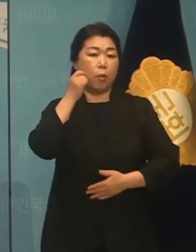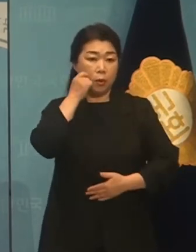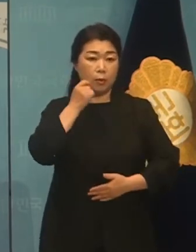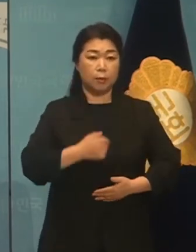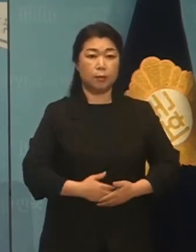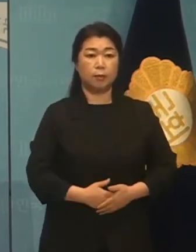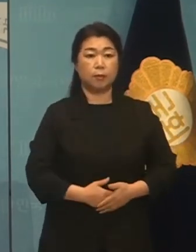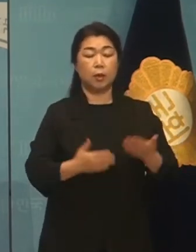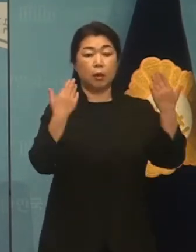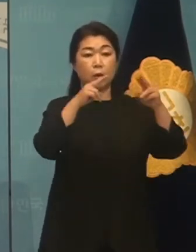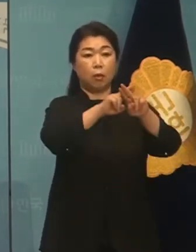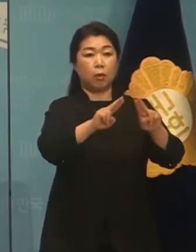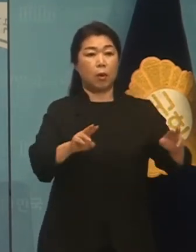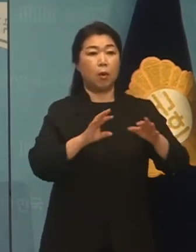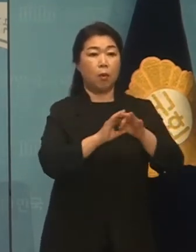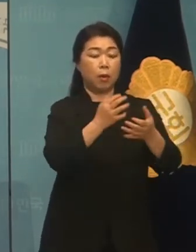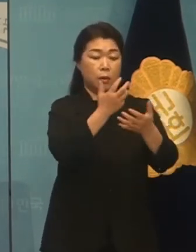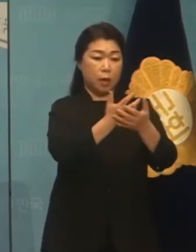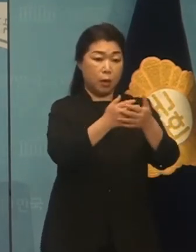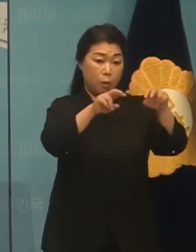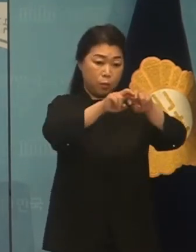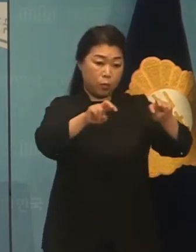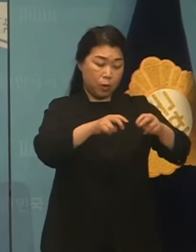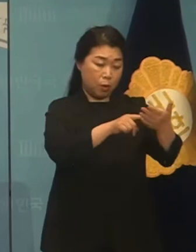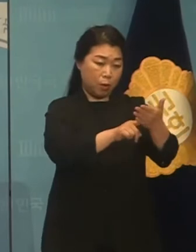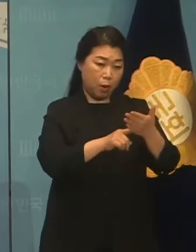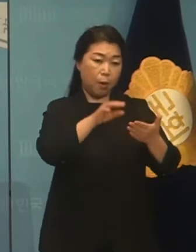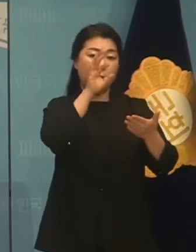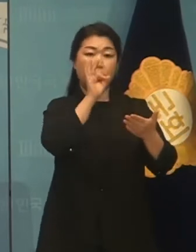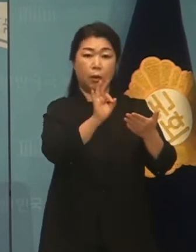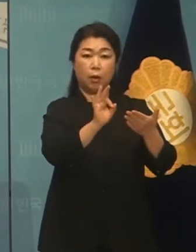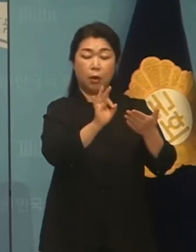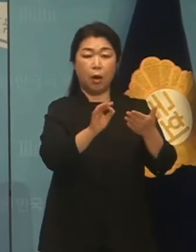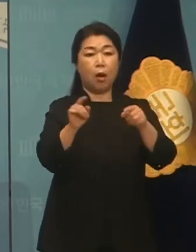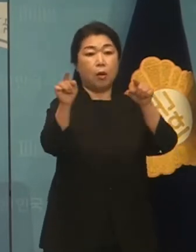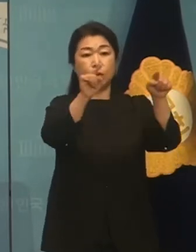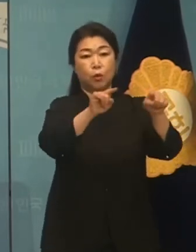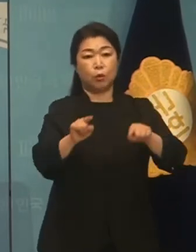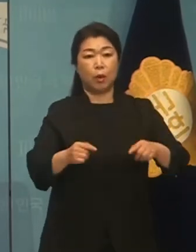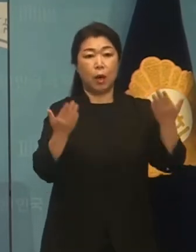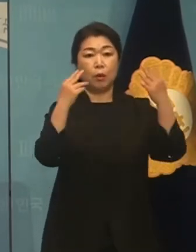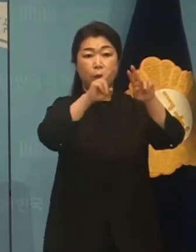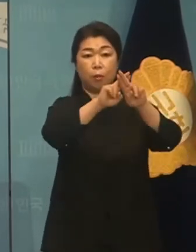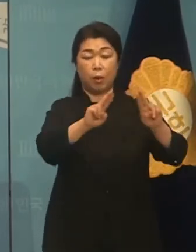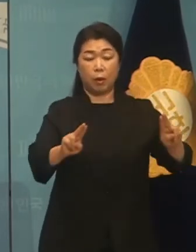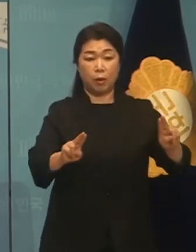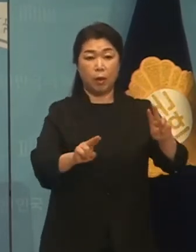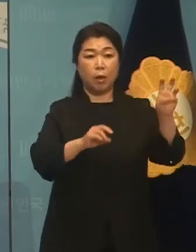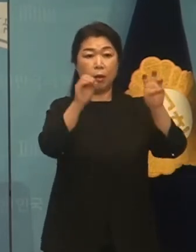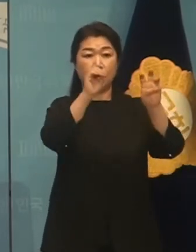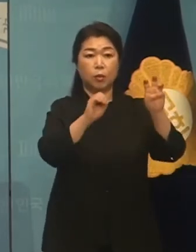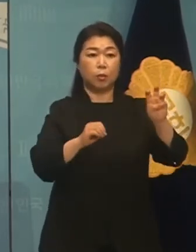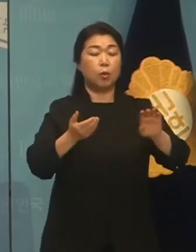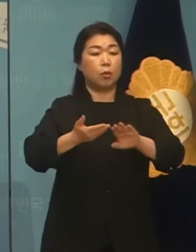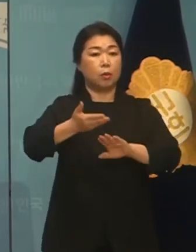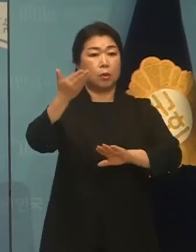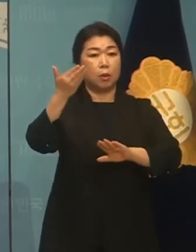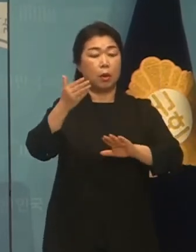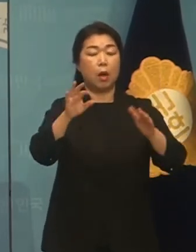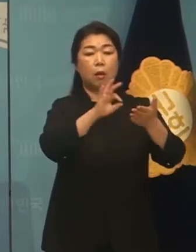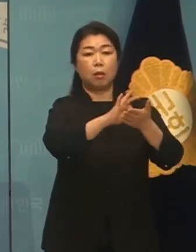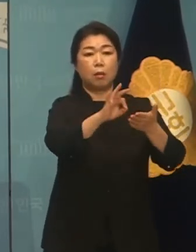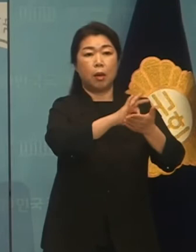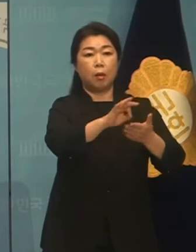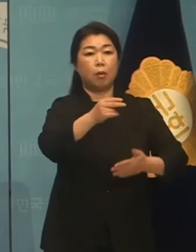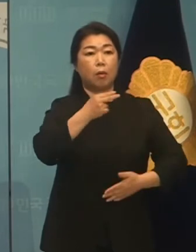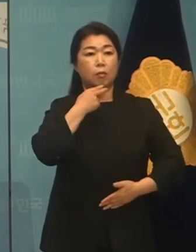폐교관련 자료를 분석한 결과 전국 폐교 30% 이상이 사용하지